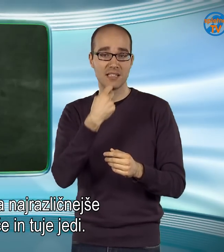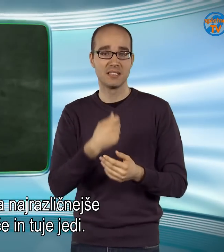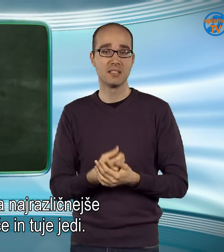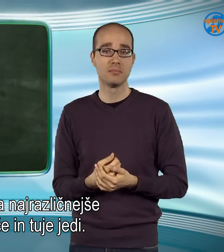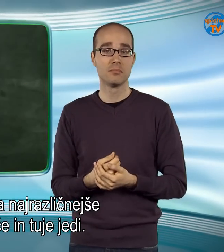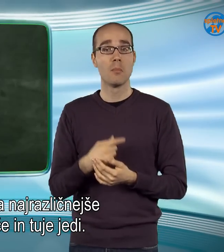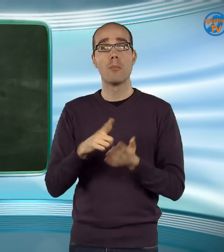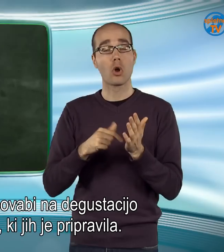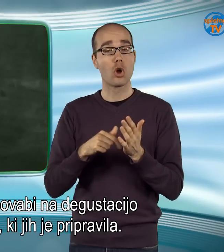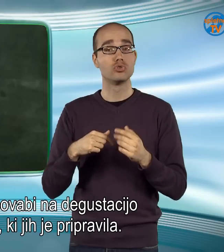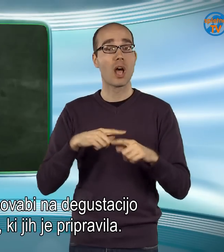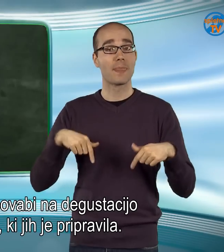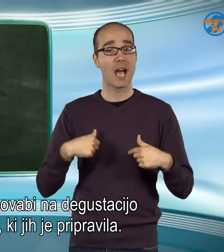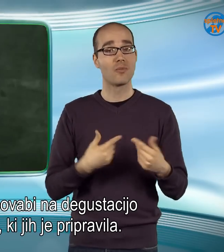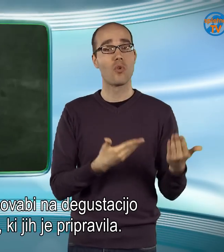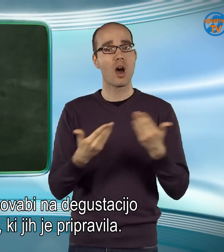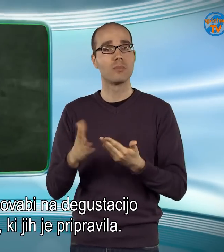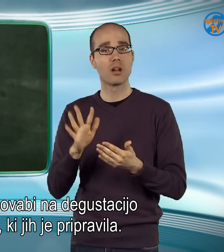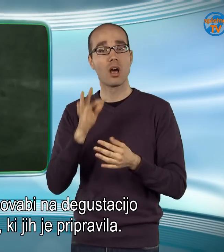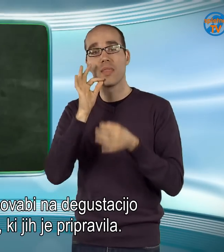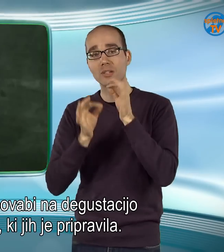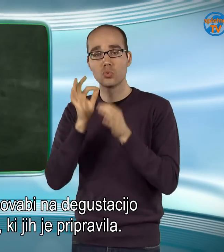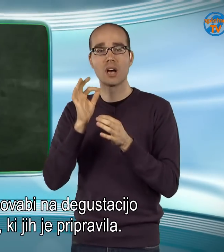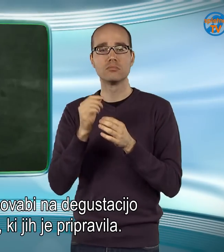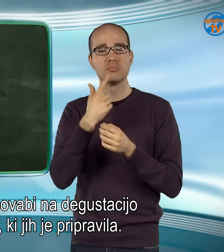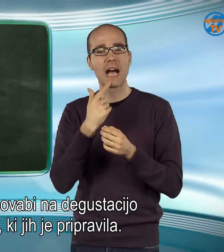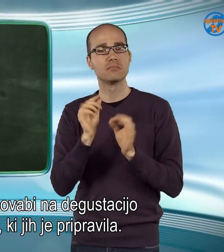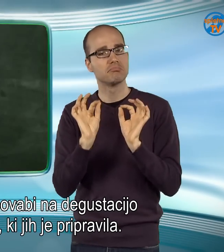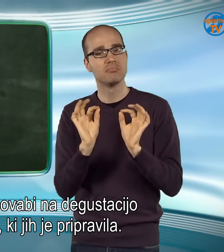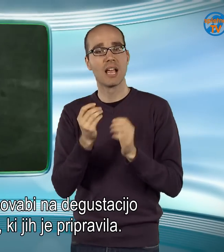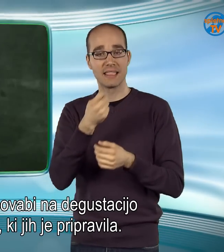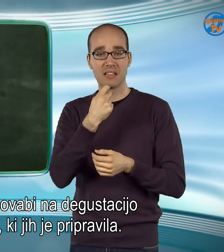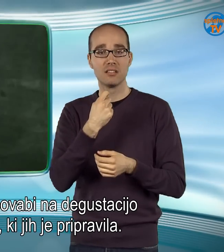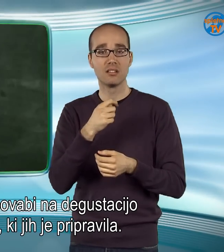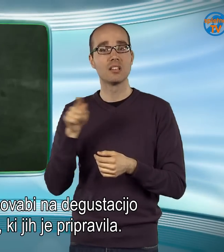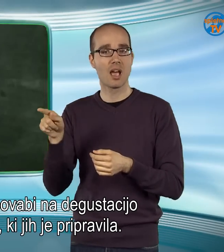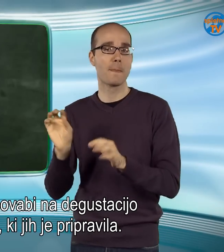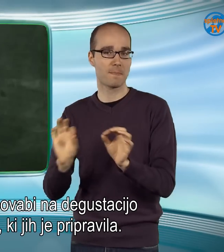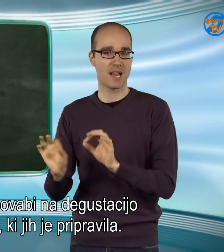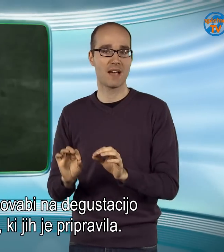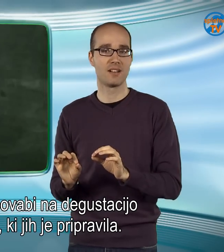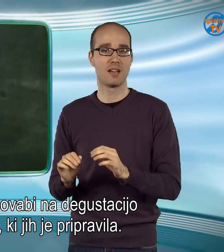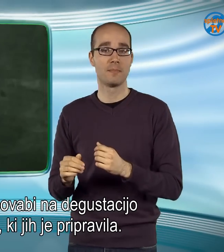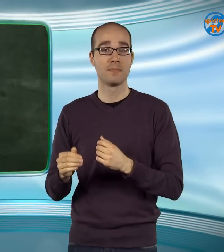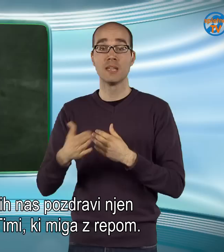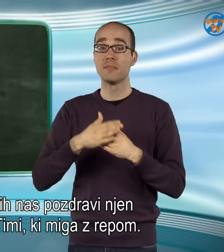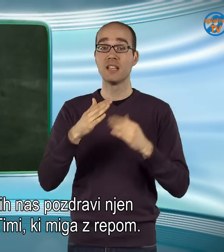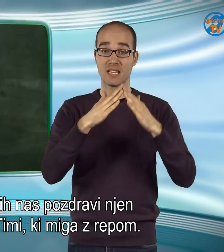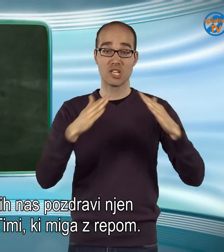tuje jedi. Pogosto nas povabi na degustacijo slastnih jedi, ki jih je pripravila. Pri hišnih